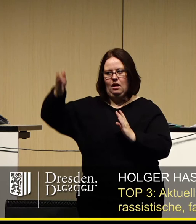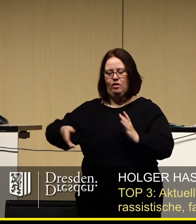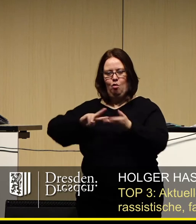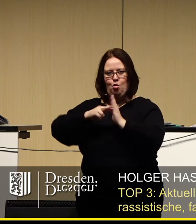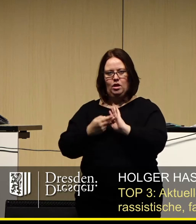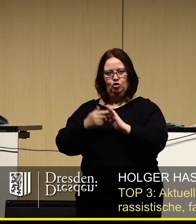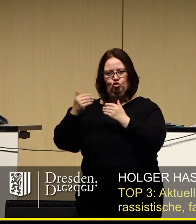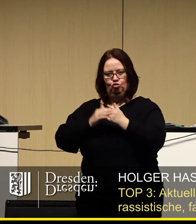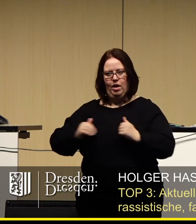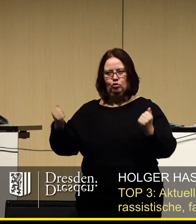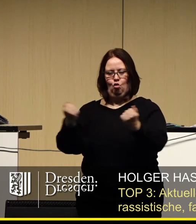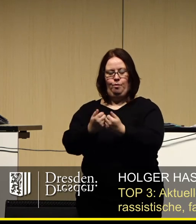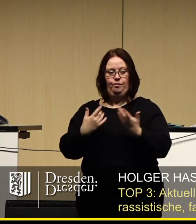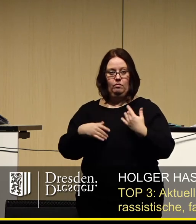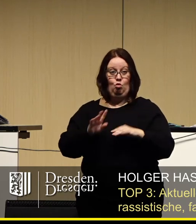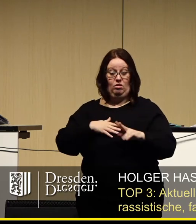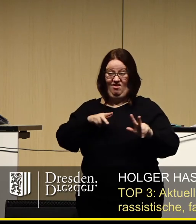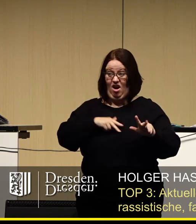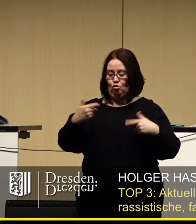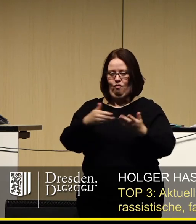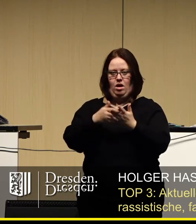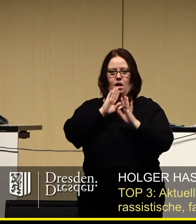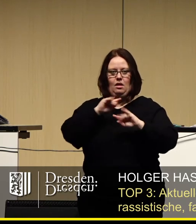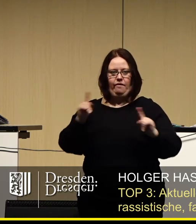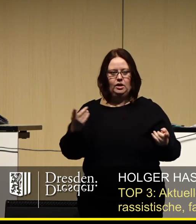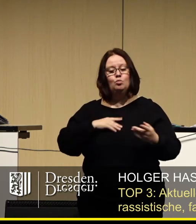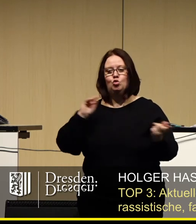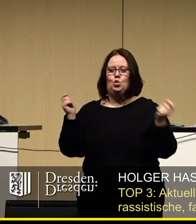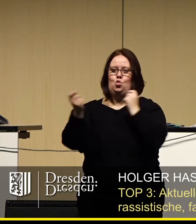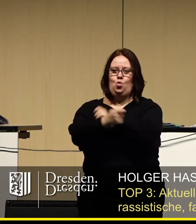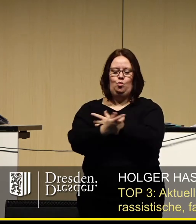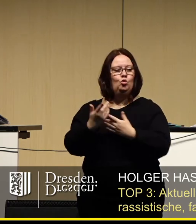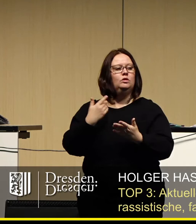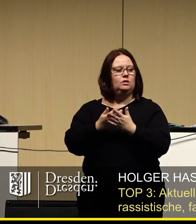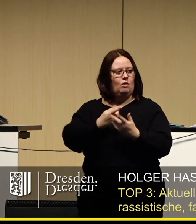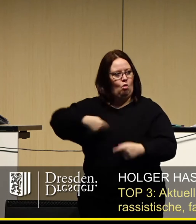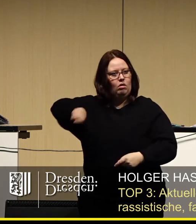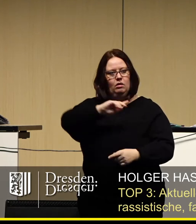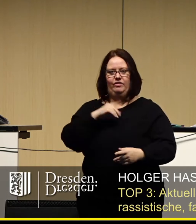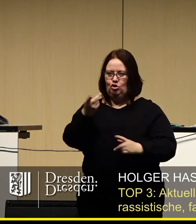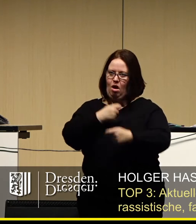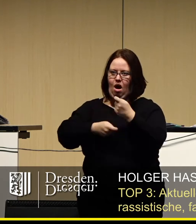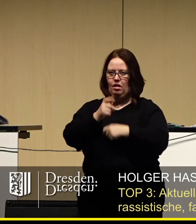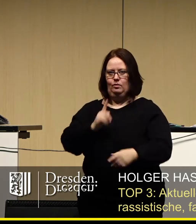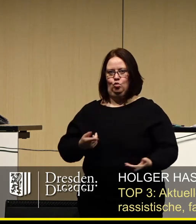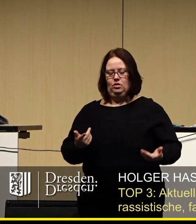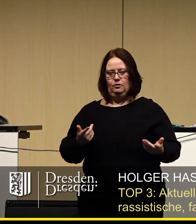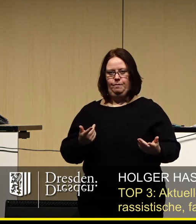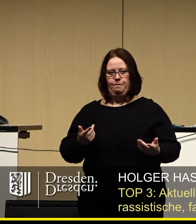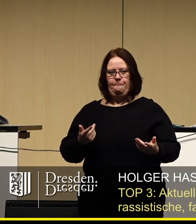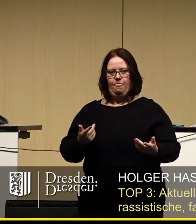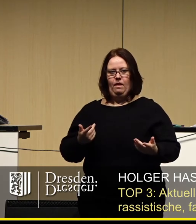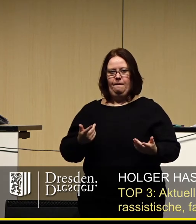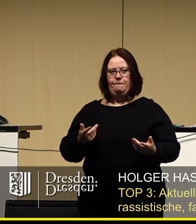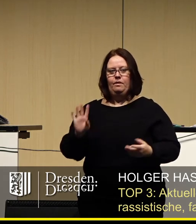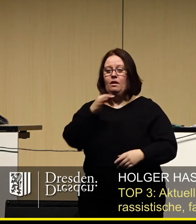politischen Spektrums. Das kann nicht so weitergehen. Das muss sich ändern. Und hier sind wir alle zum Handeln aufgefordert. Die